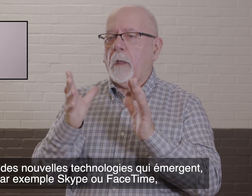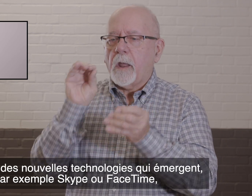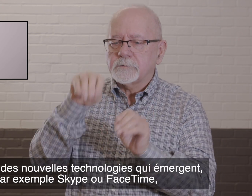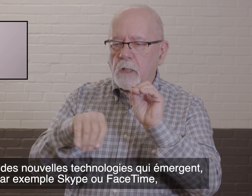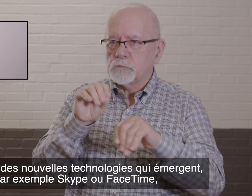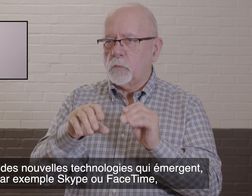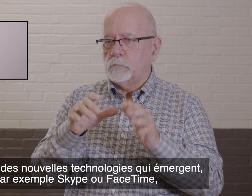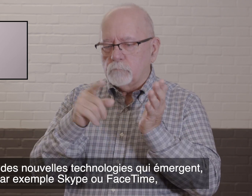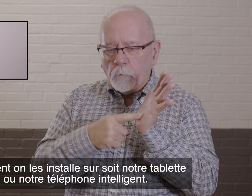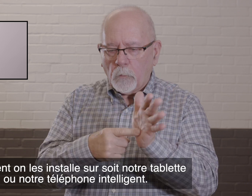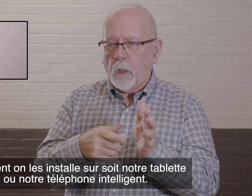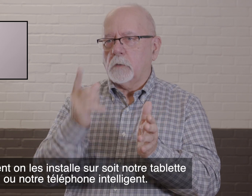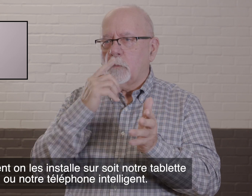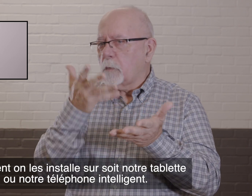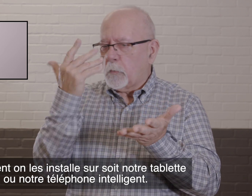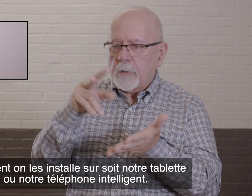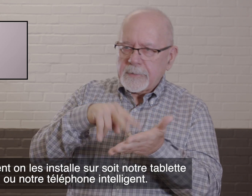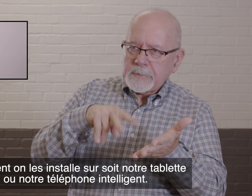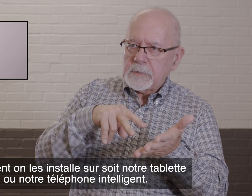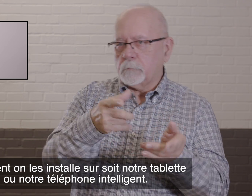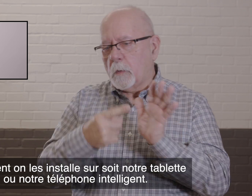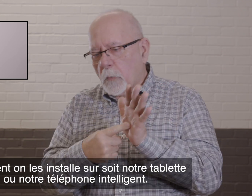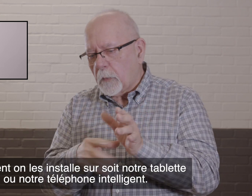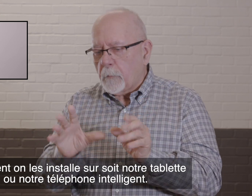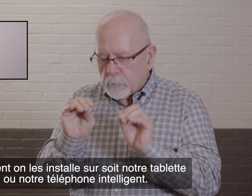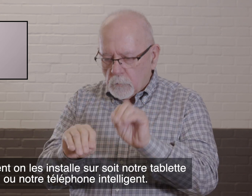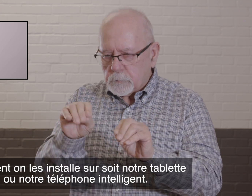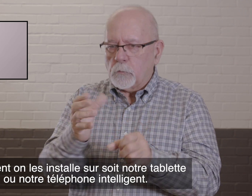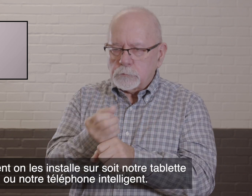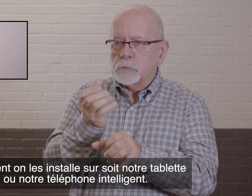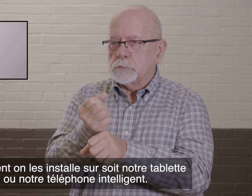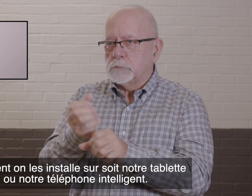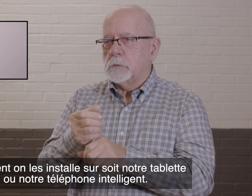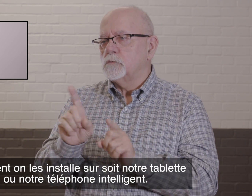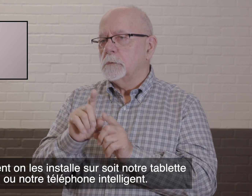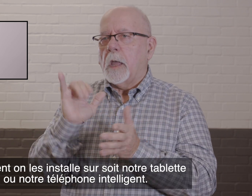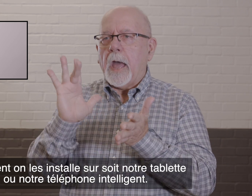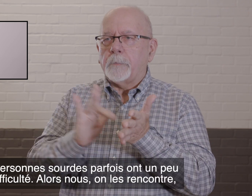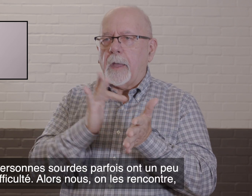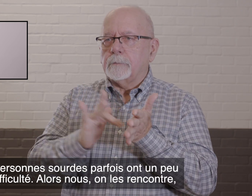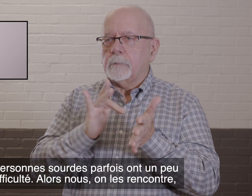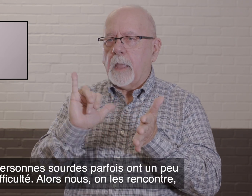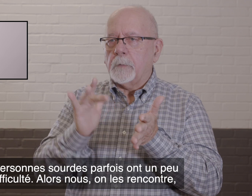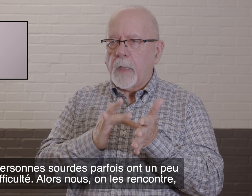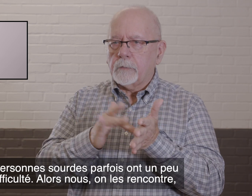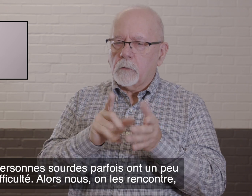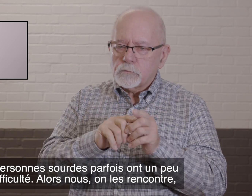FaceTime, comment on installe sur soit notre tablette ou notre téléphone intelligent. Alors, les personnes sourdes,